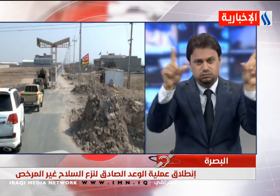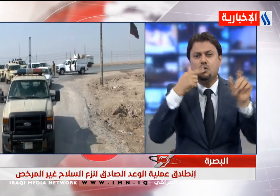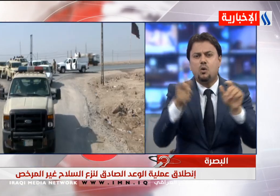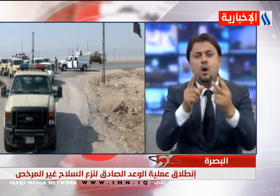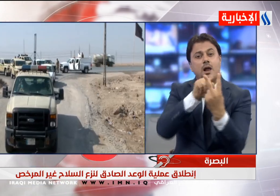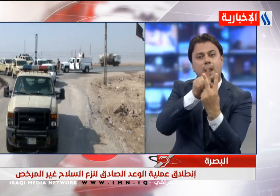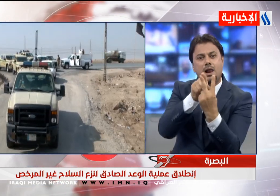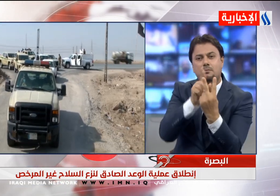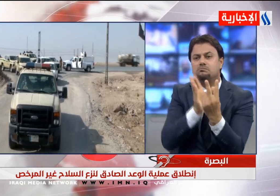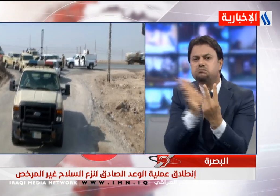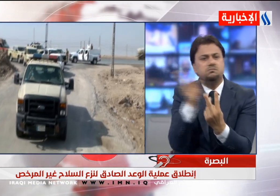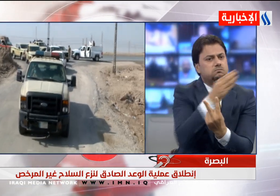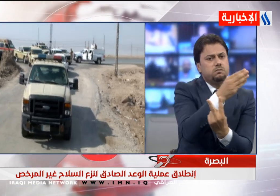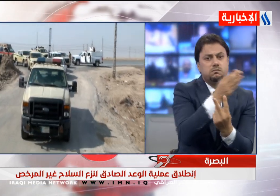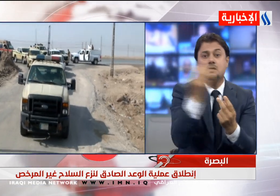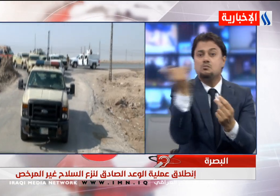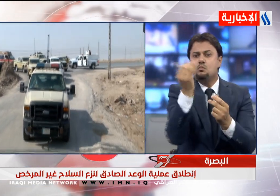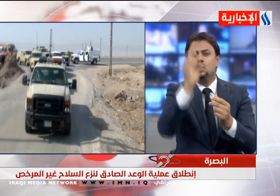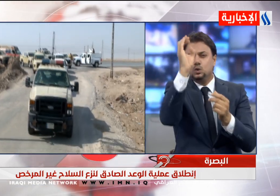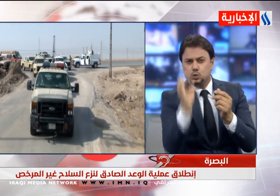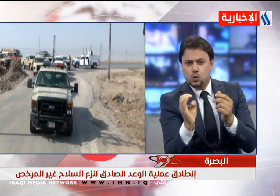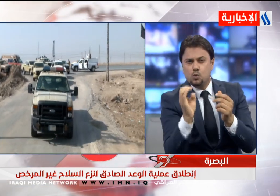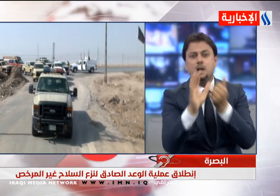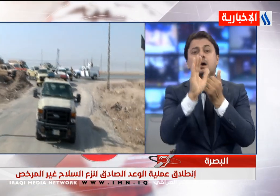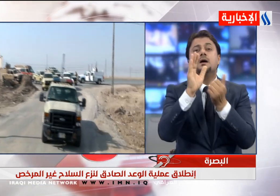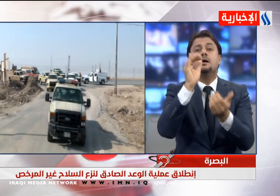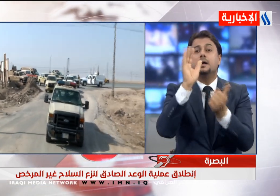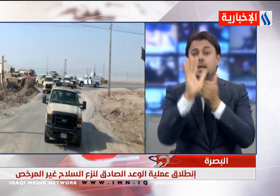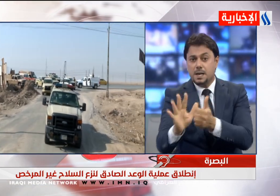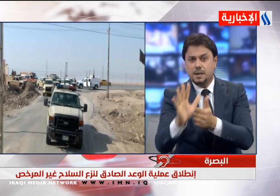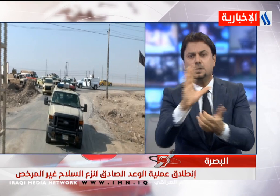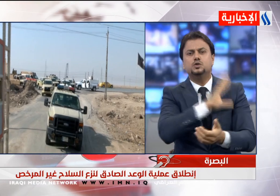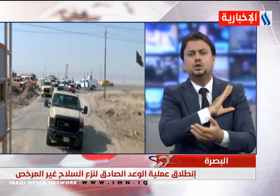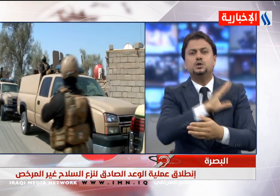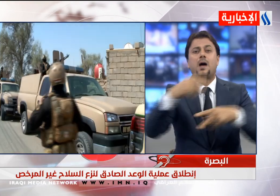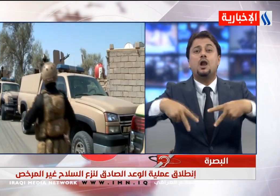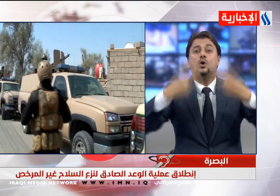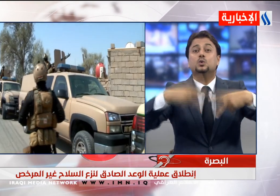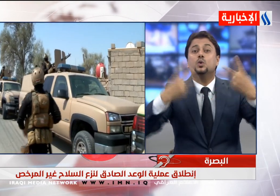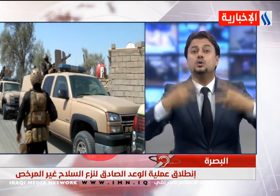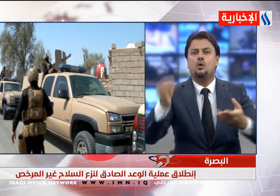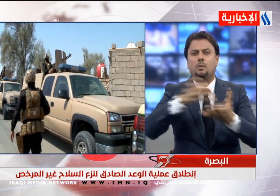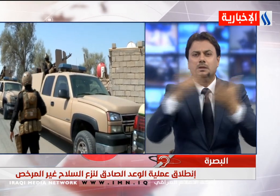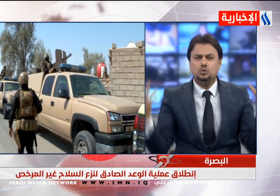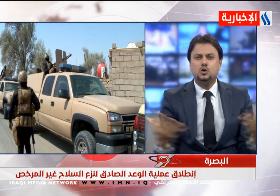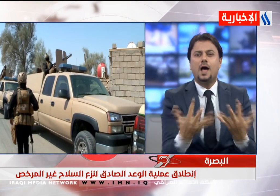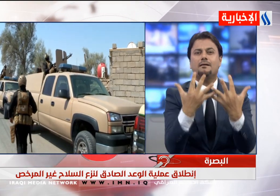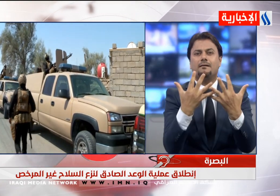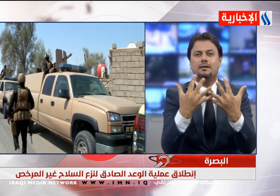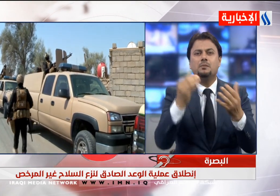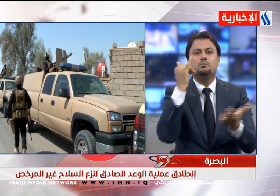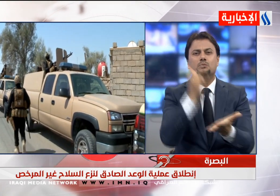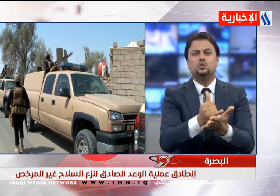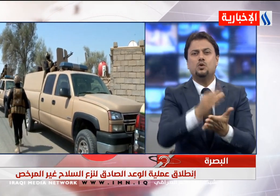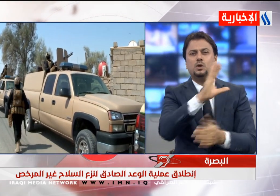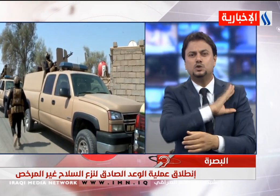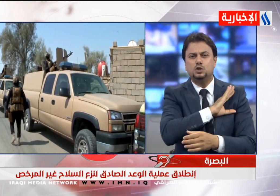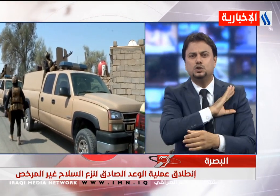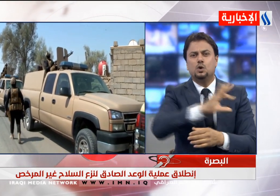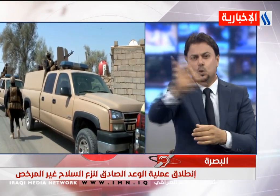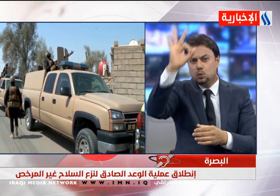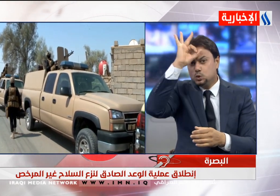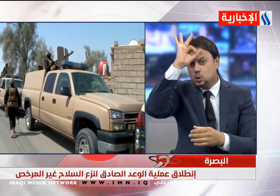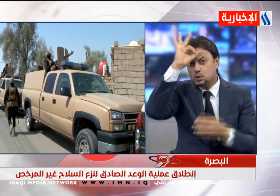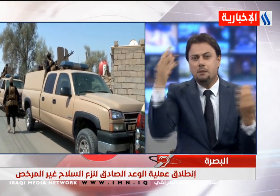محورين ضمن القاطع الجنوب لقيادة قوات حرس الحدود والقوات المشاركة من مغاوير الجيش وافواج